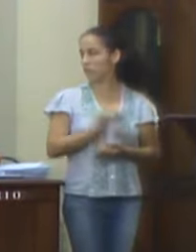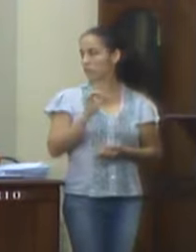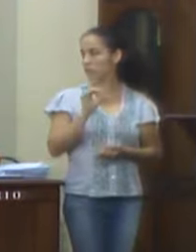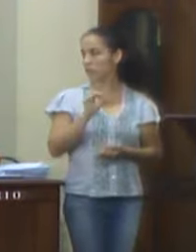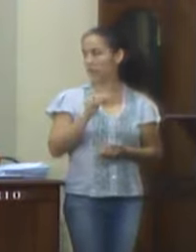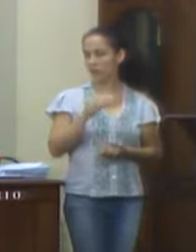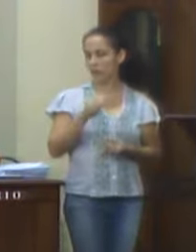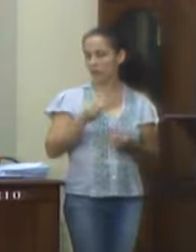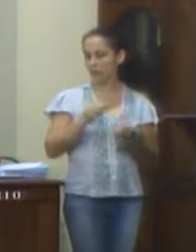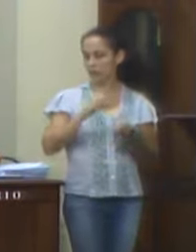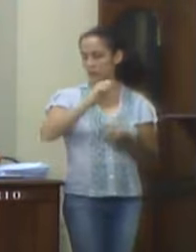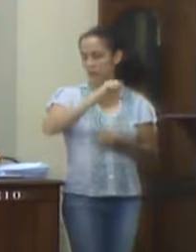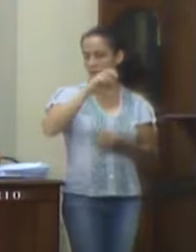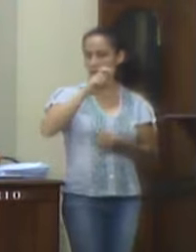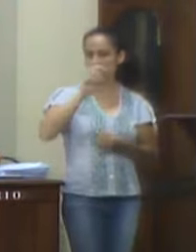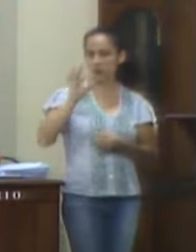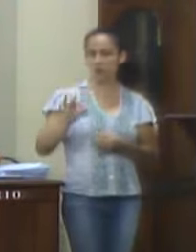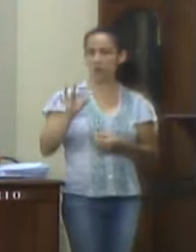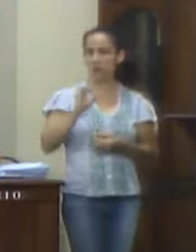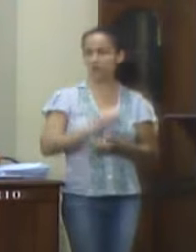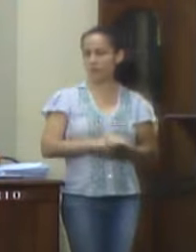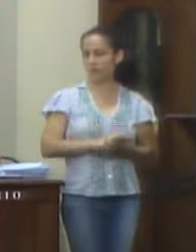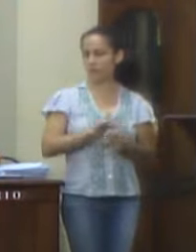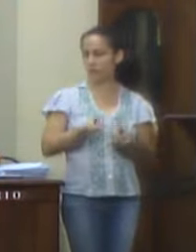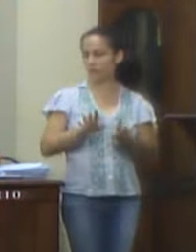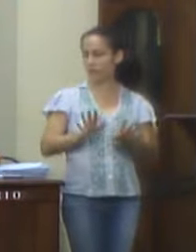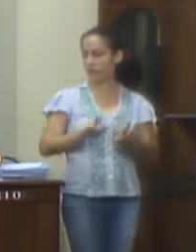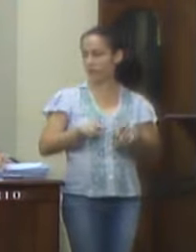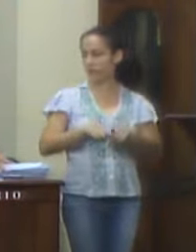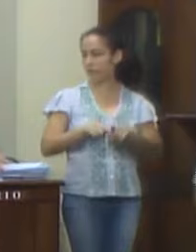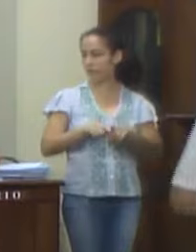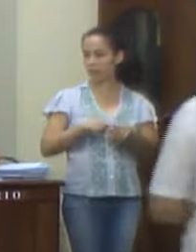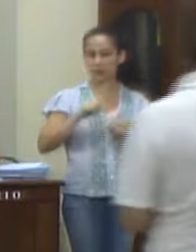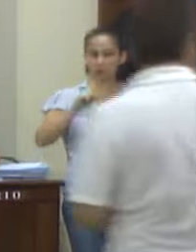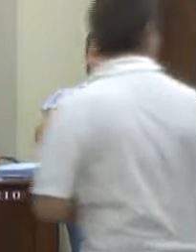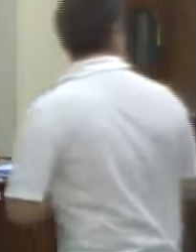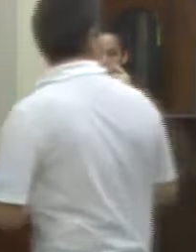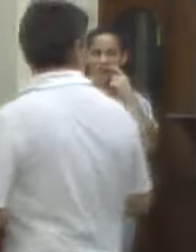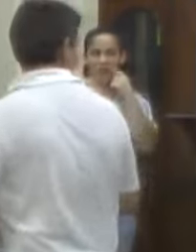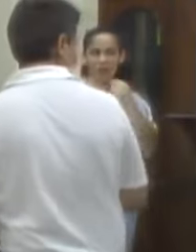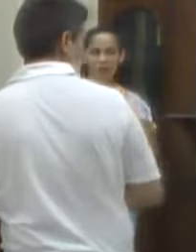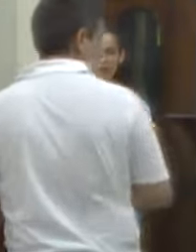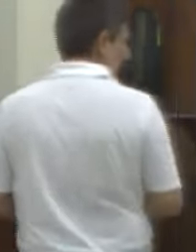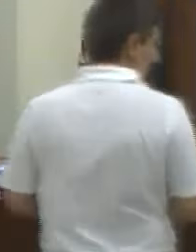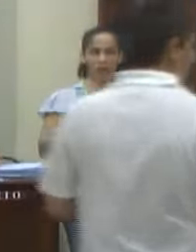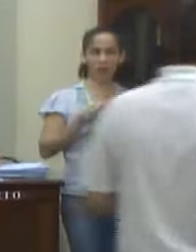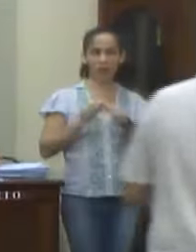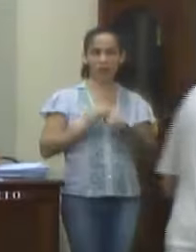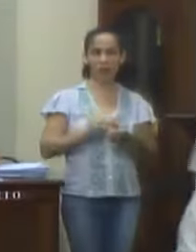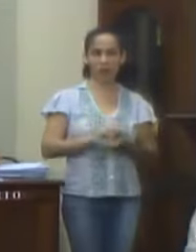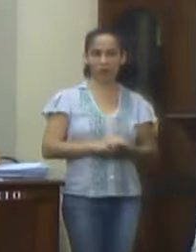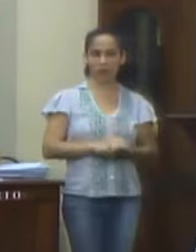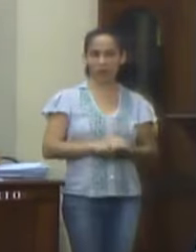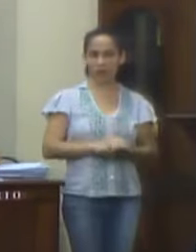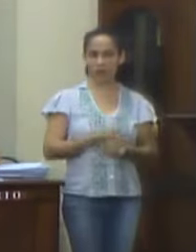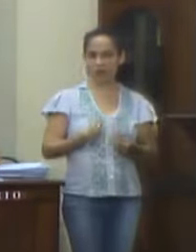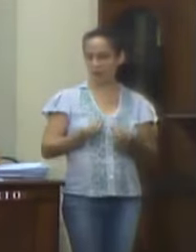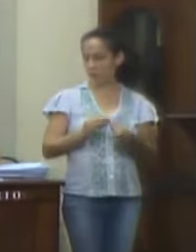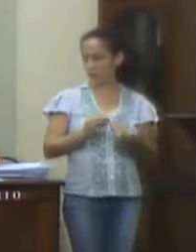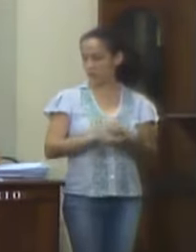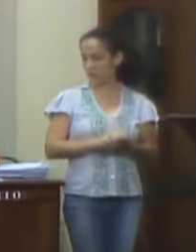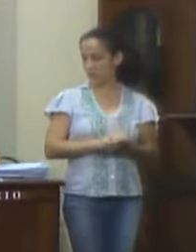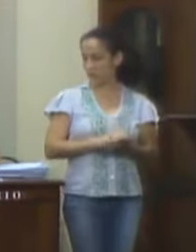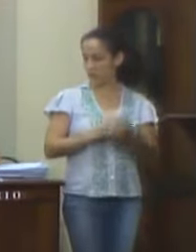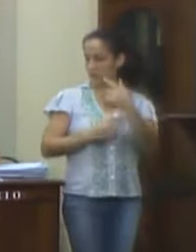percentual de 95%, mas um percentual que até ultrapassa os limites mínimos, conforme planilhas solicitadas ao Poder